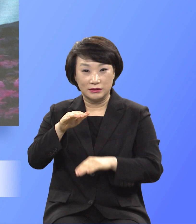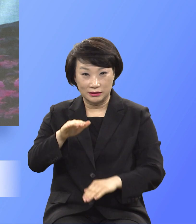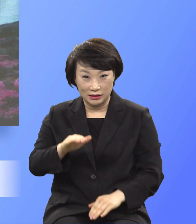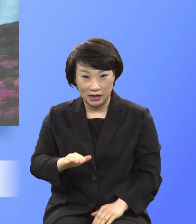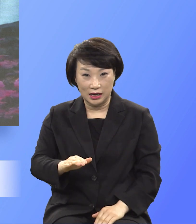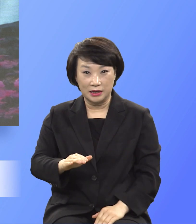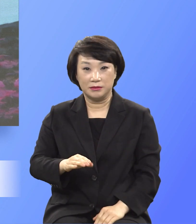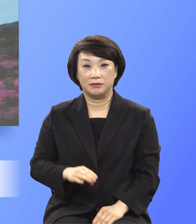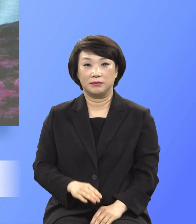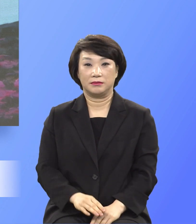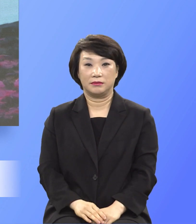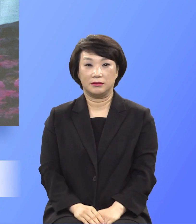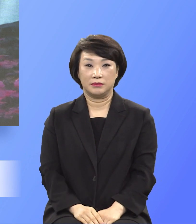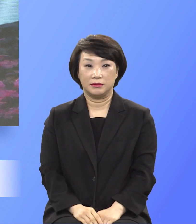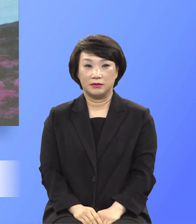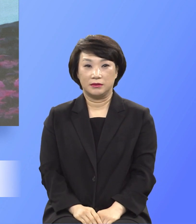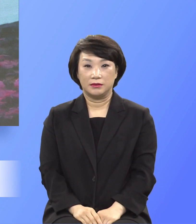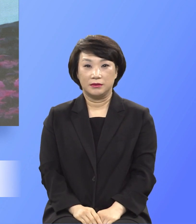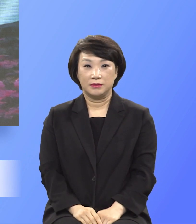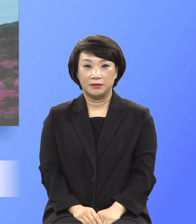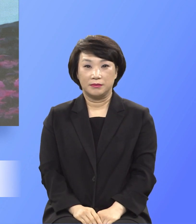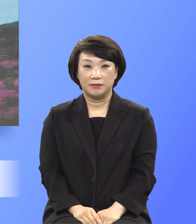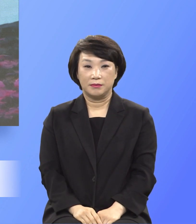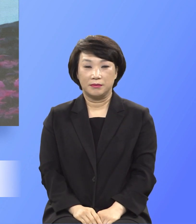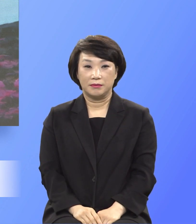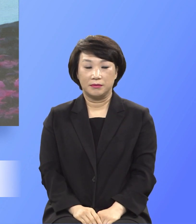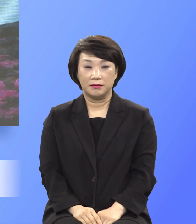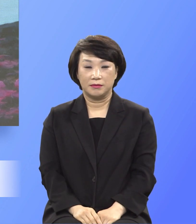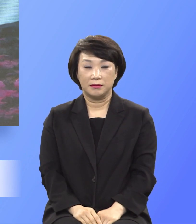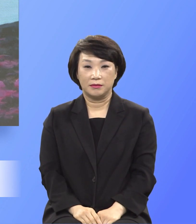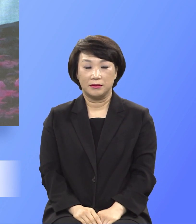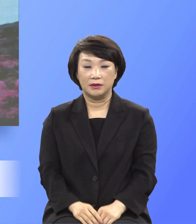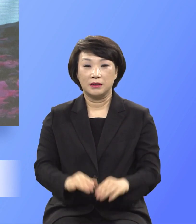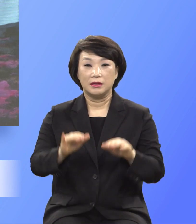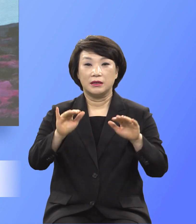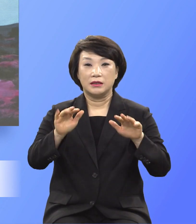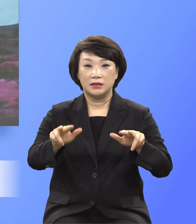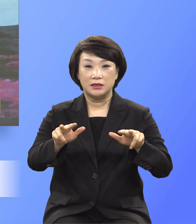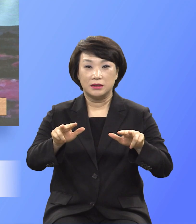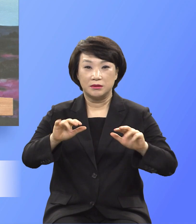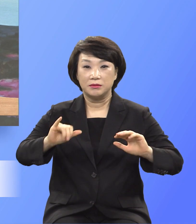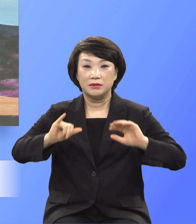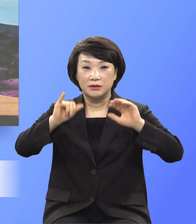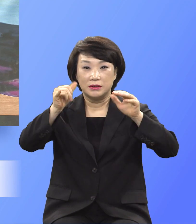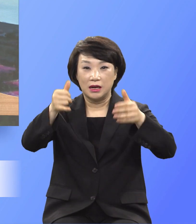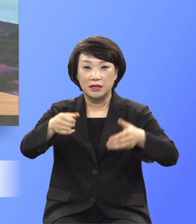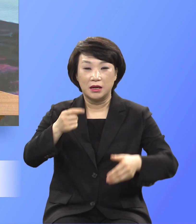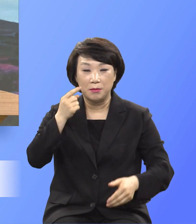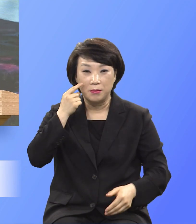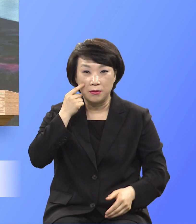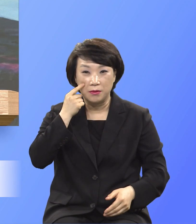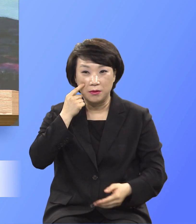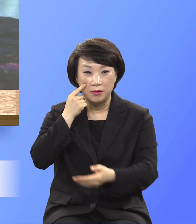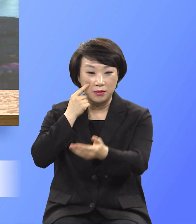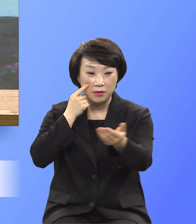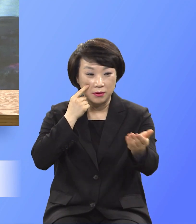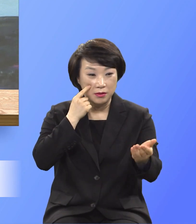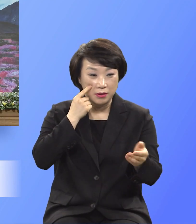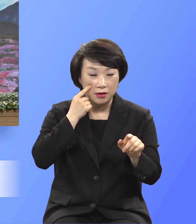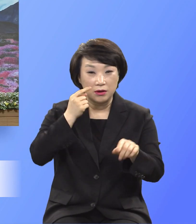말씀하셨습니다. 이 시대는 예배를 예배답지 않게